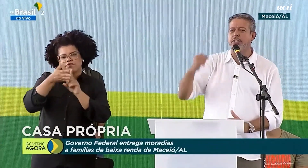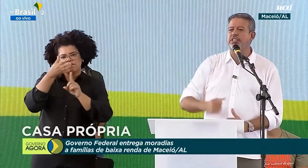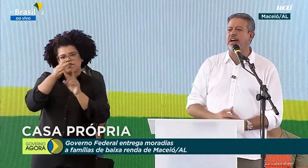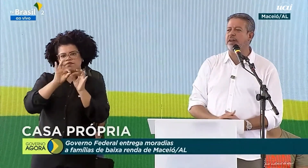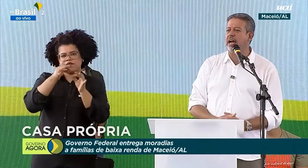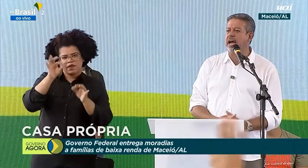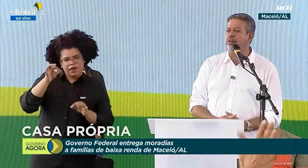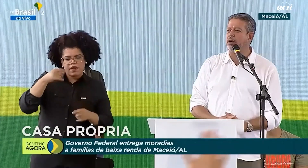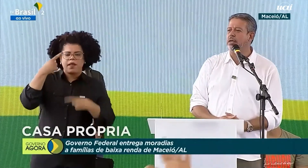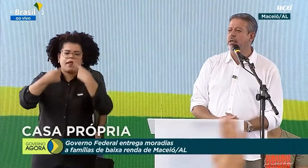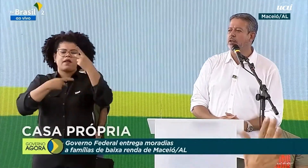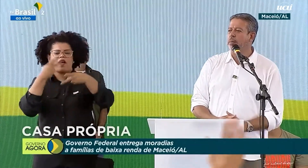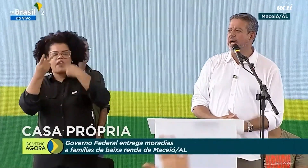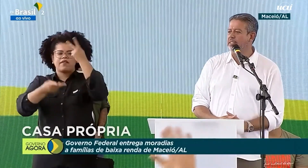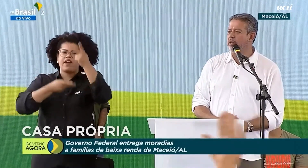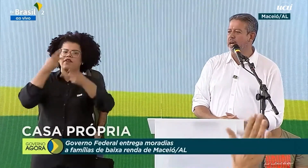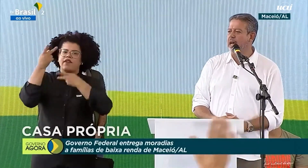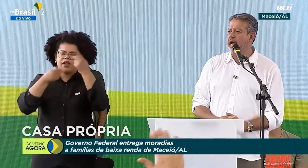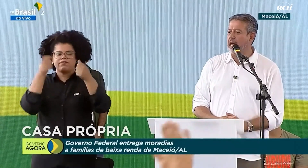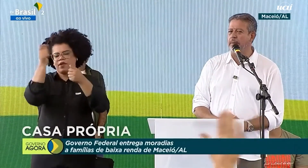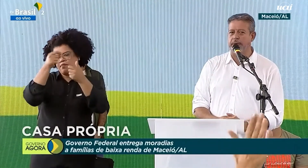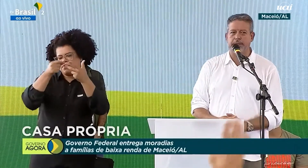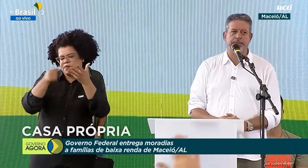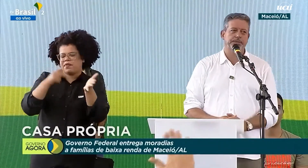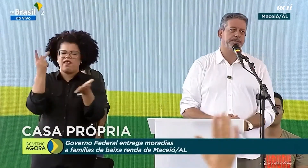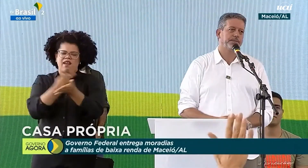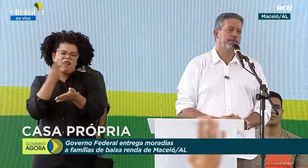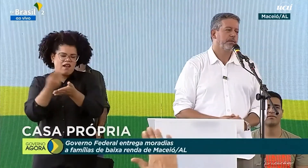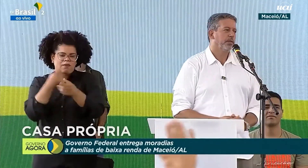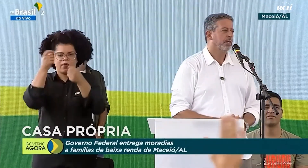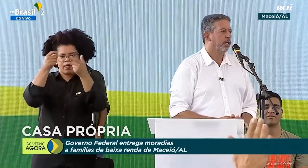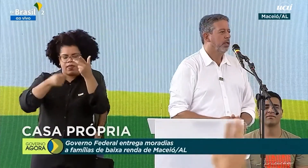em tudo que estava errado no Brasil naquela época.